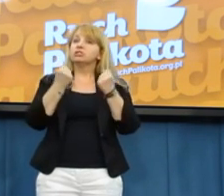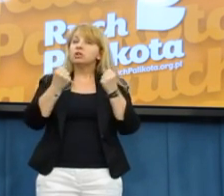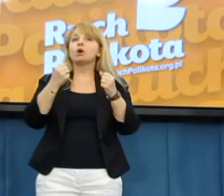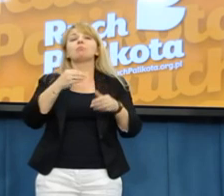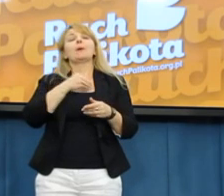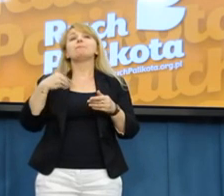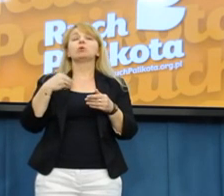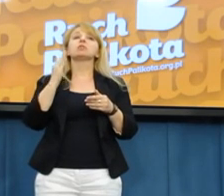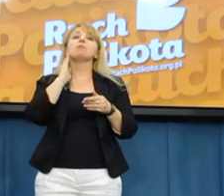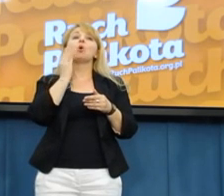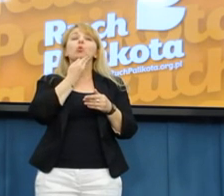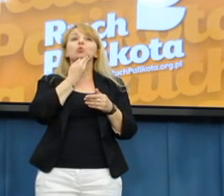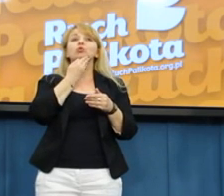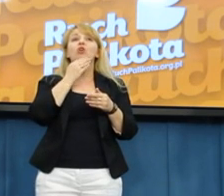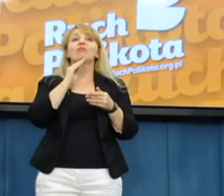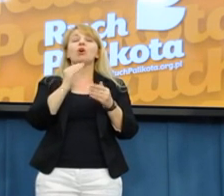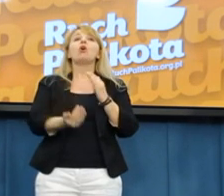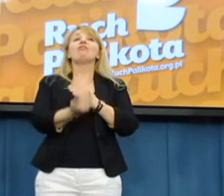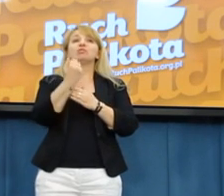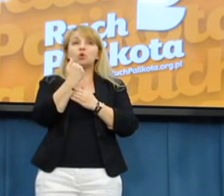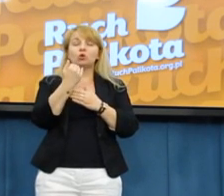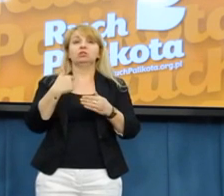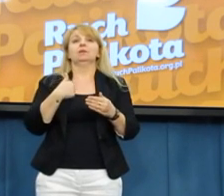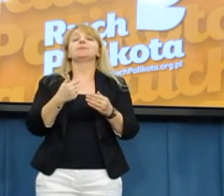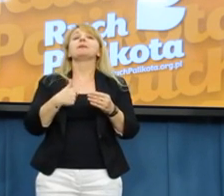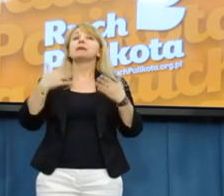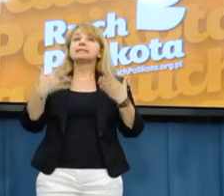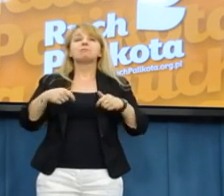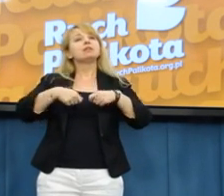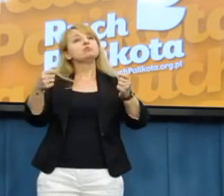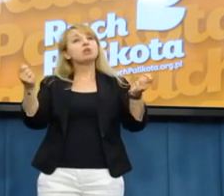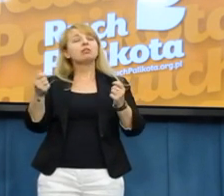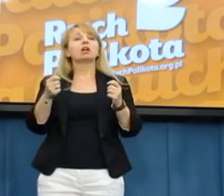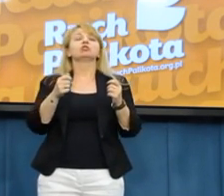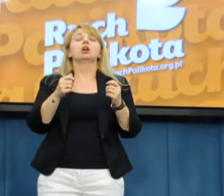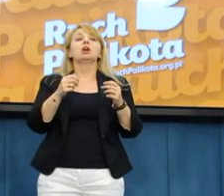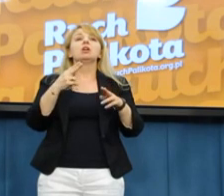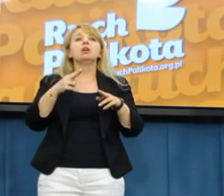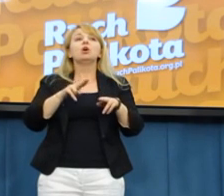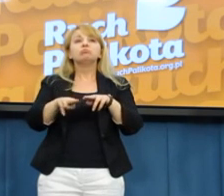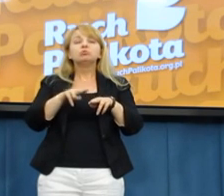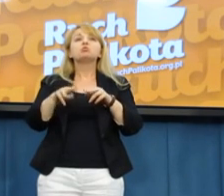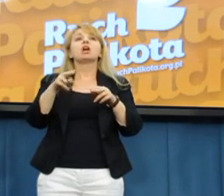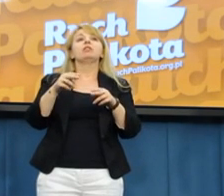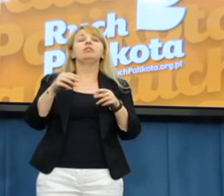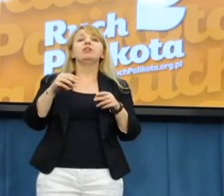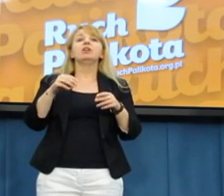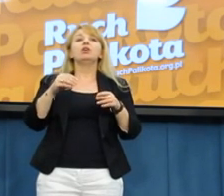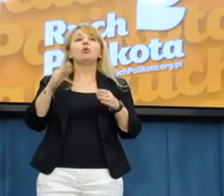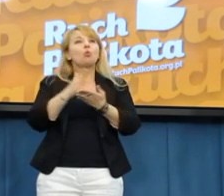Polsce południowo-wschodniej. Zajmujemy się sprzedażą sprzętu AGDR, TV, foto, a także sprzętu IT.